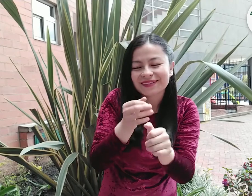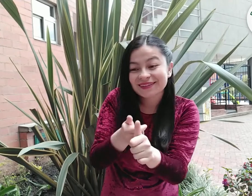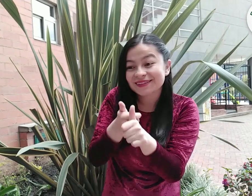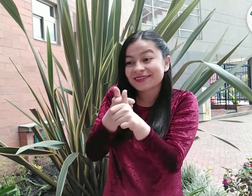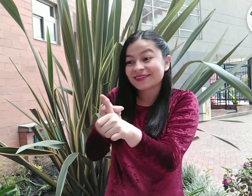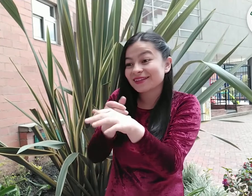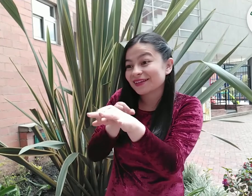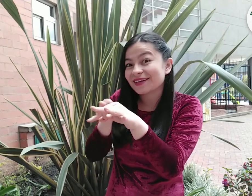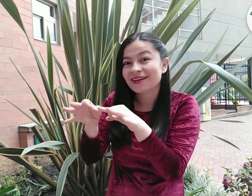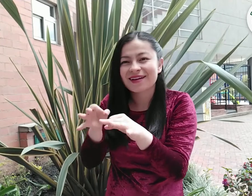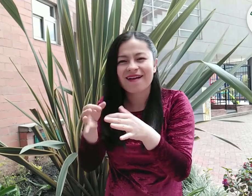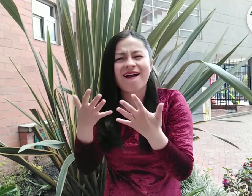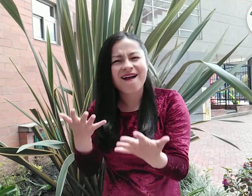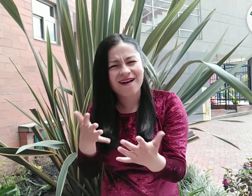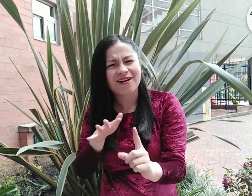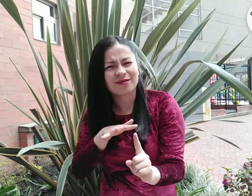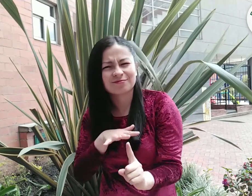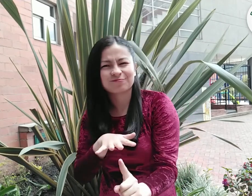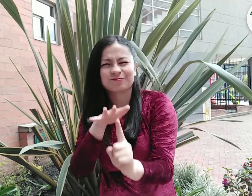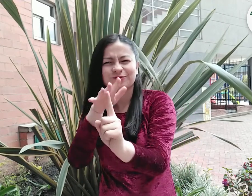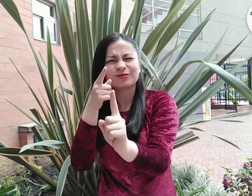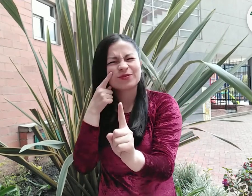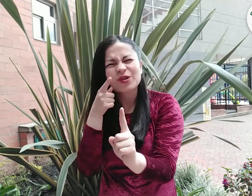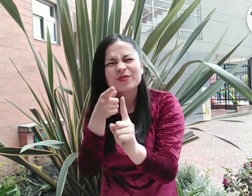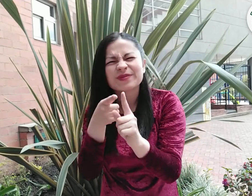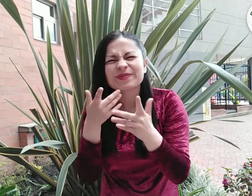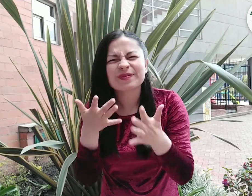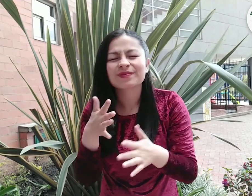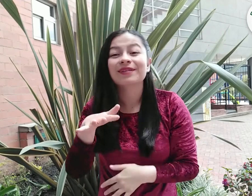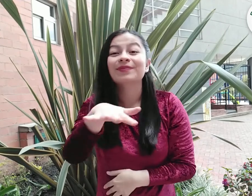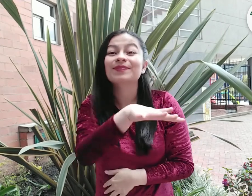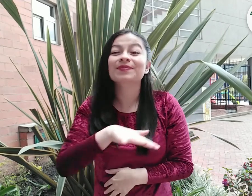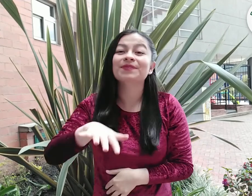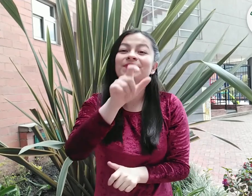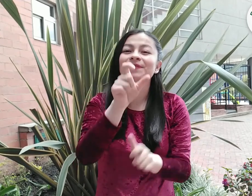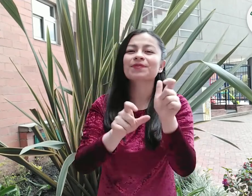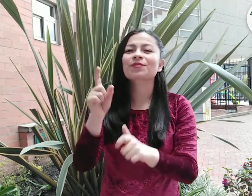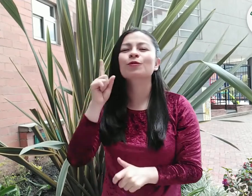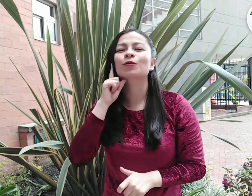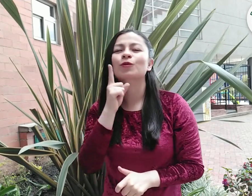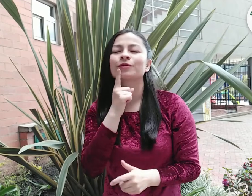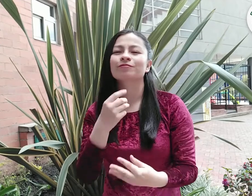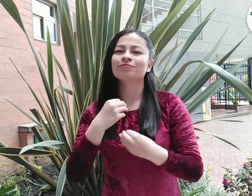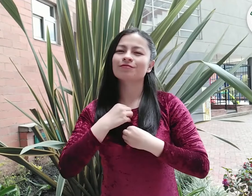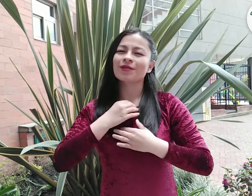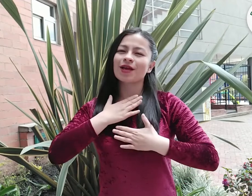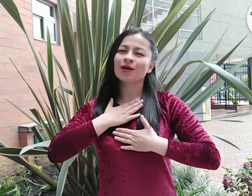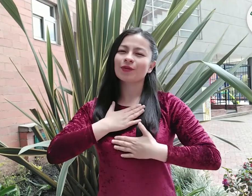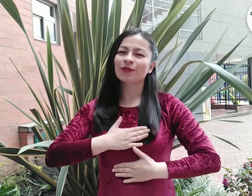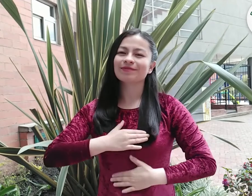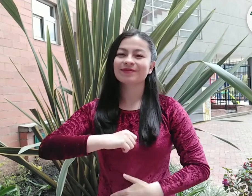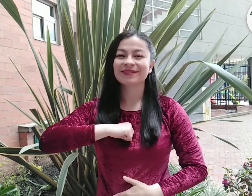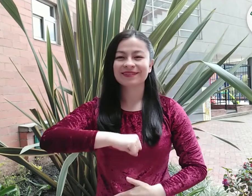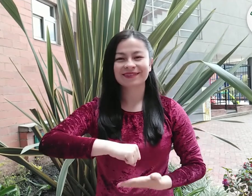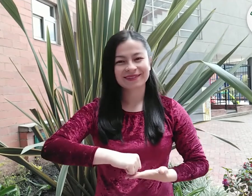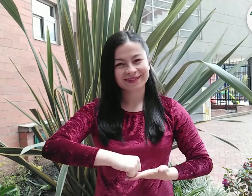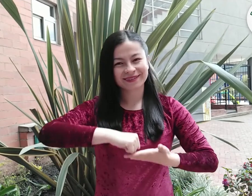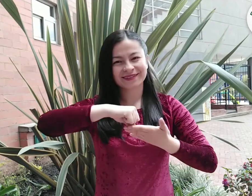realizando incidencia en diferentes espacios y con diferentes actores. Nuestro propósito es lograr que se garanticen los derechos de las